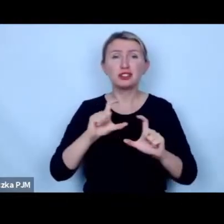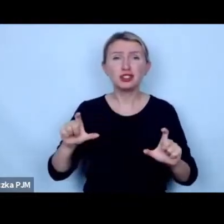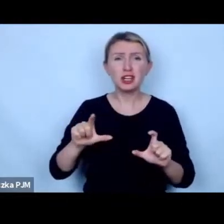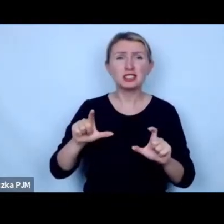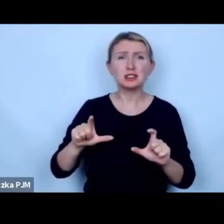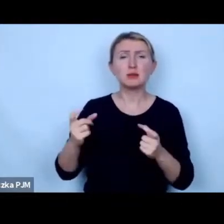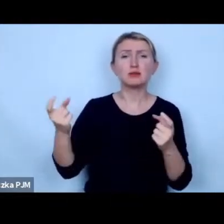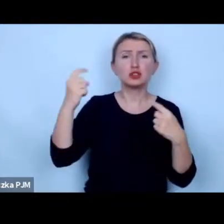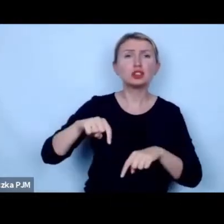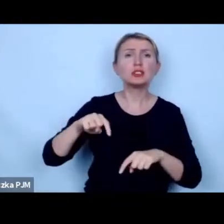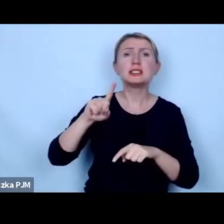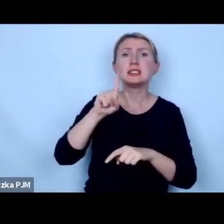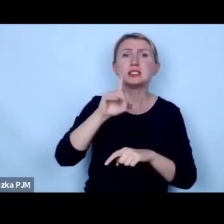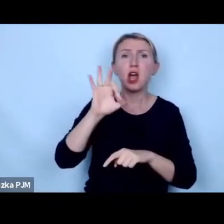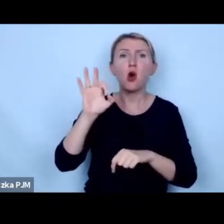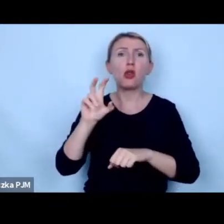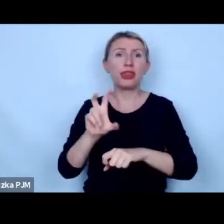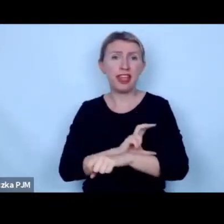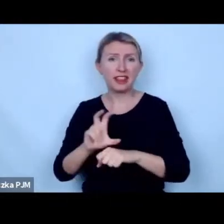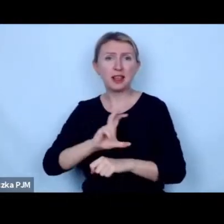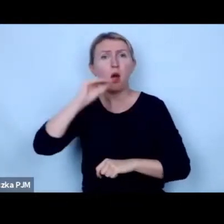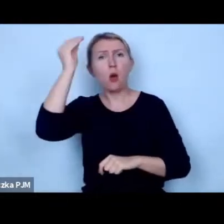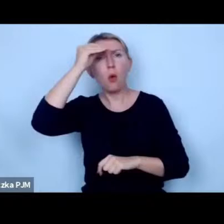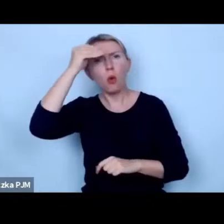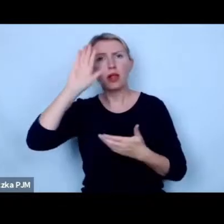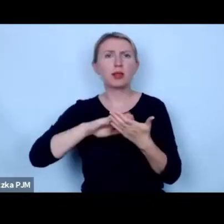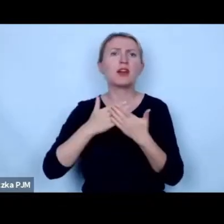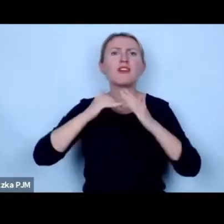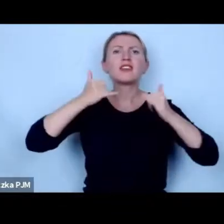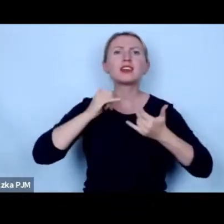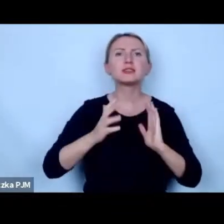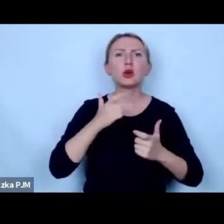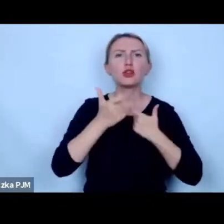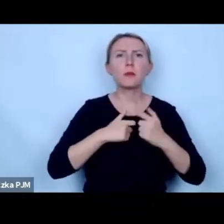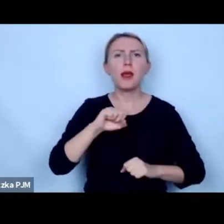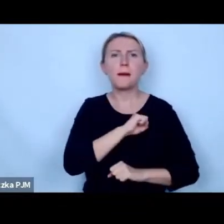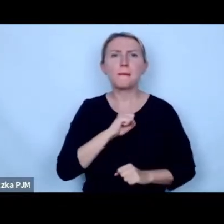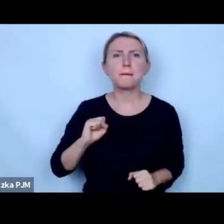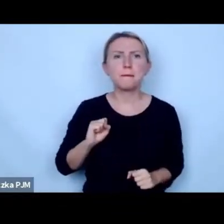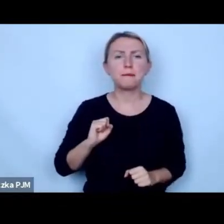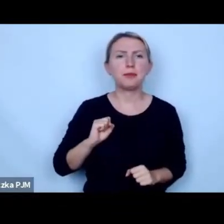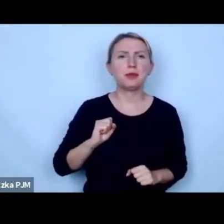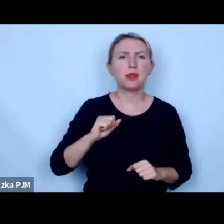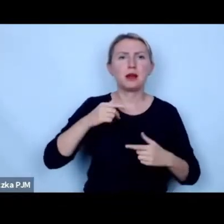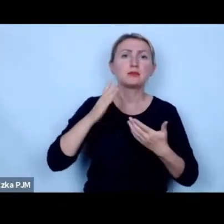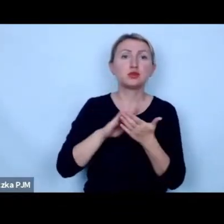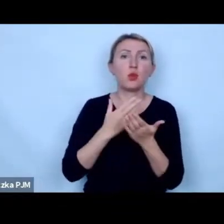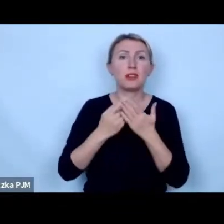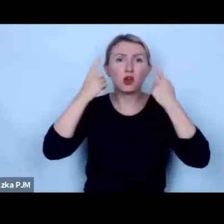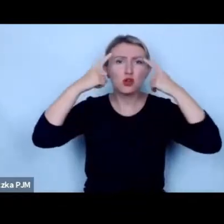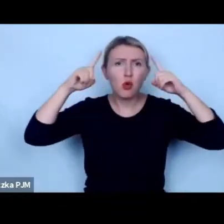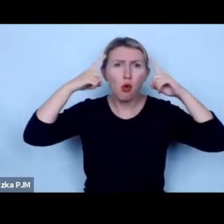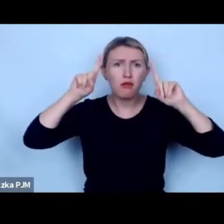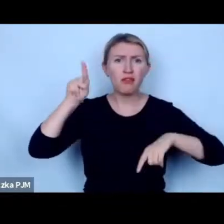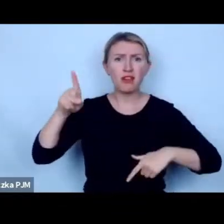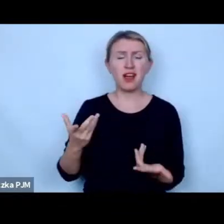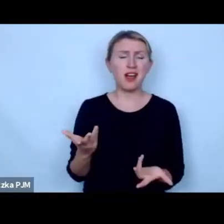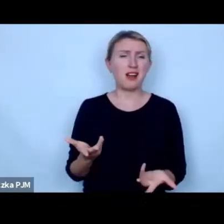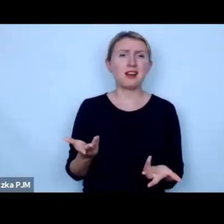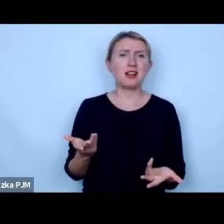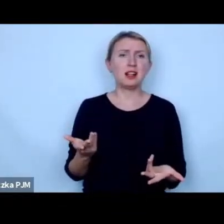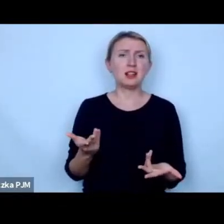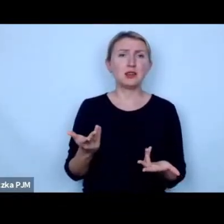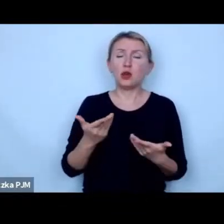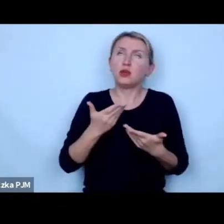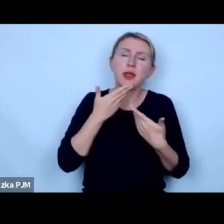przyszli zootechnicy i zootechniczki uczyli się m.in. jak wykonywać badania projektu na przykładzie krów nie byłoby w tym nic